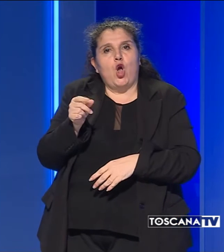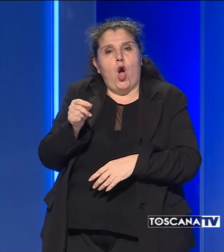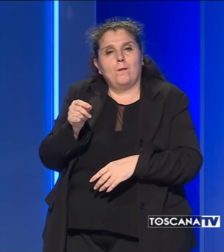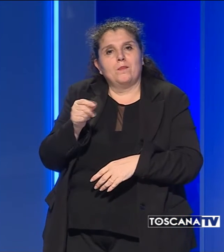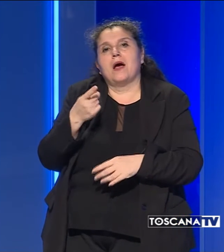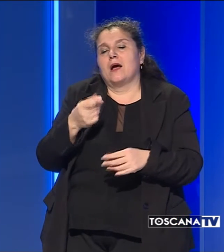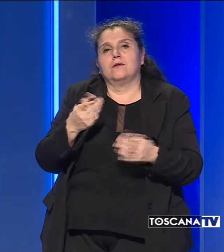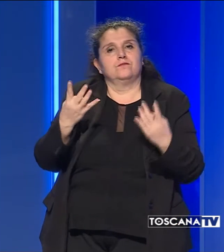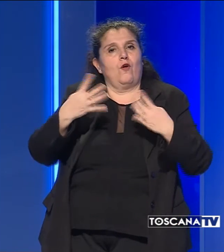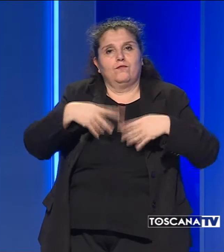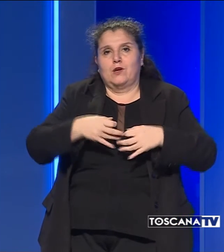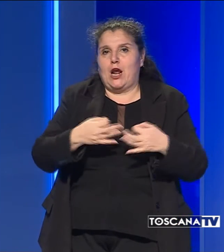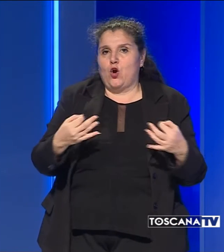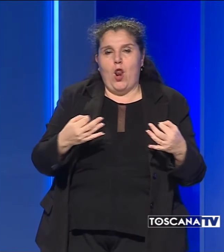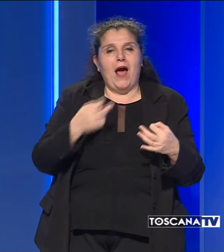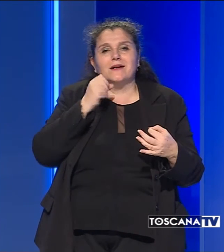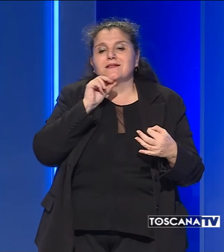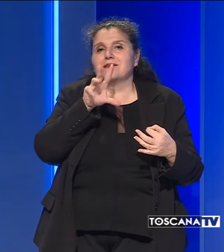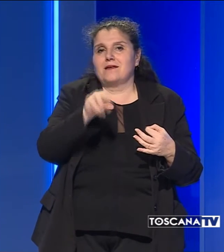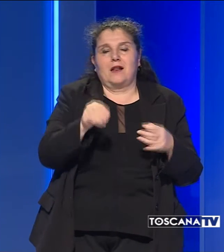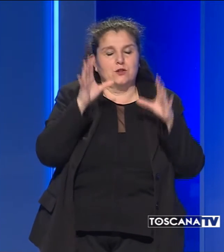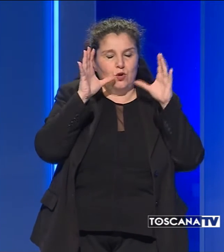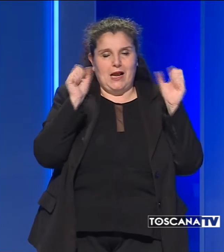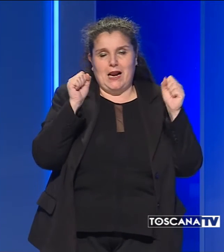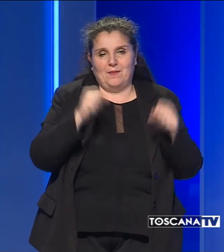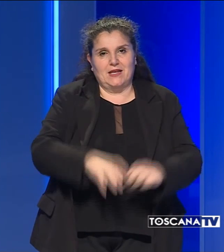la formale segnalazione dei carabinieri.